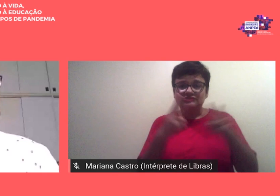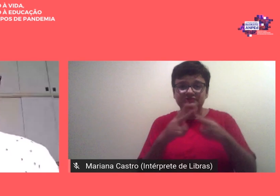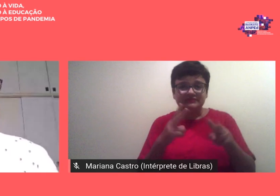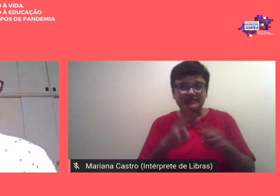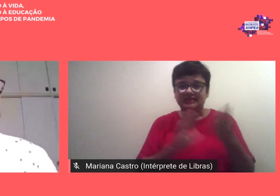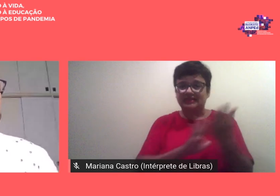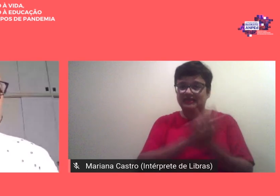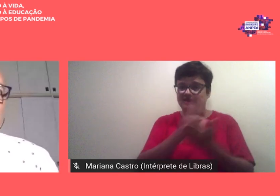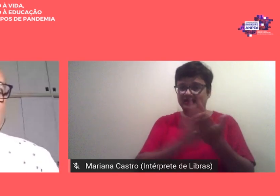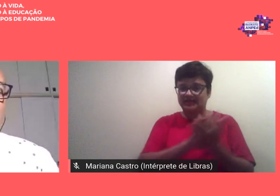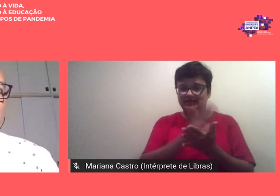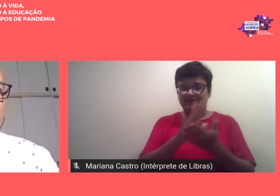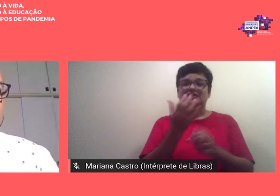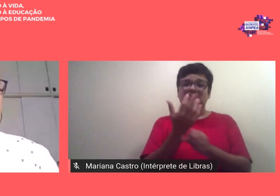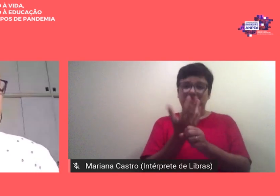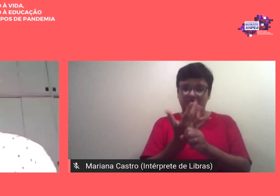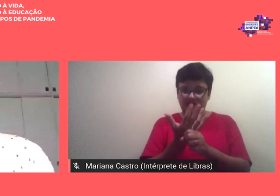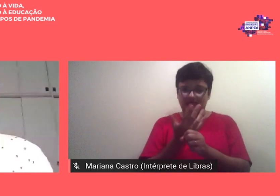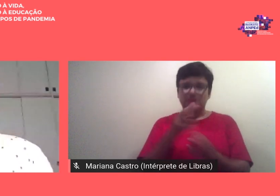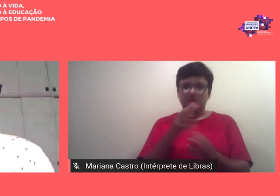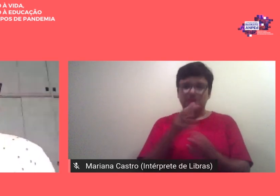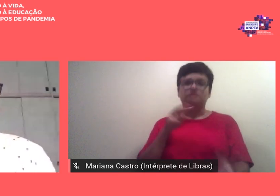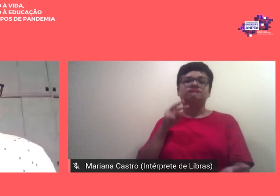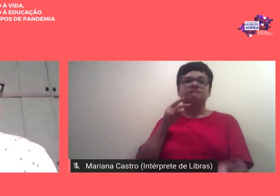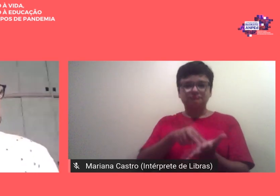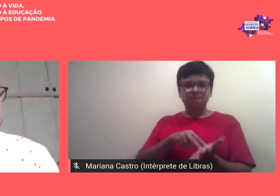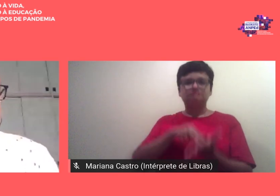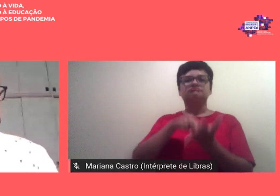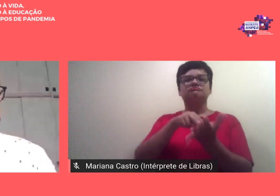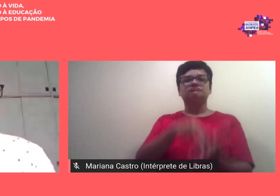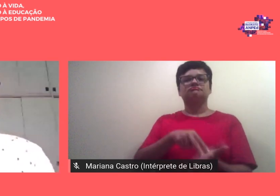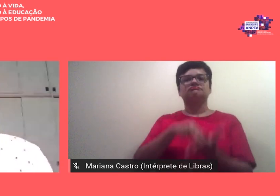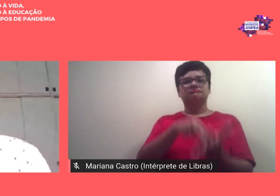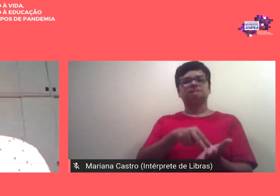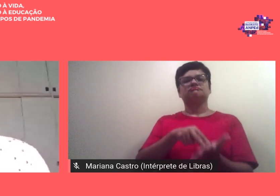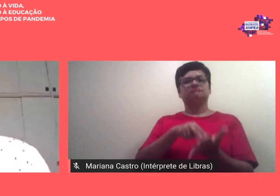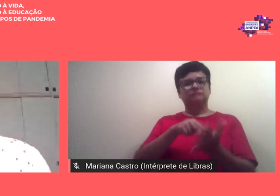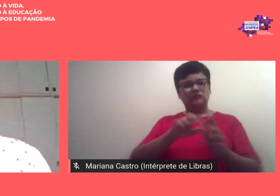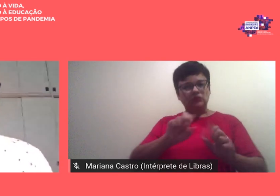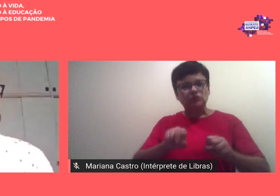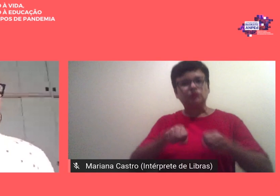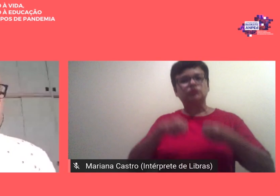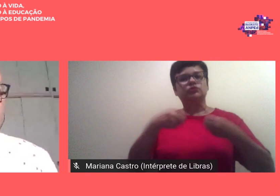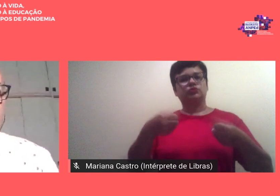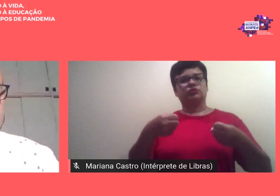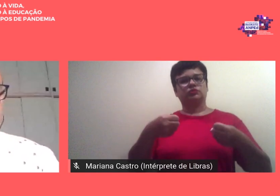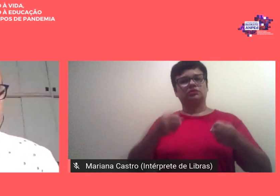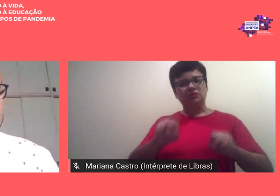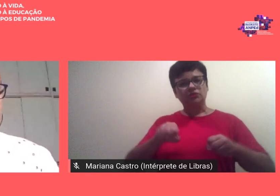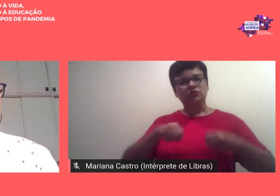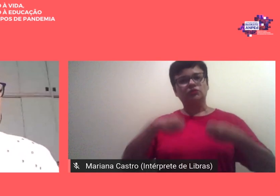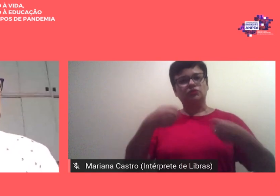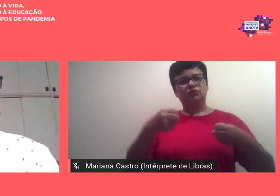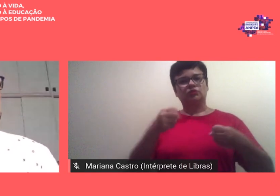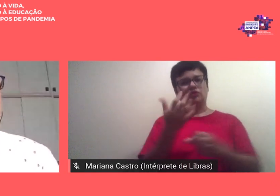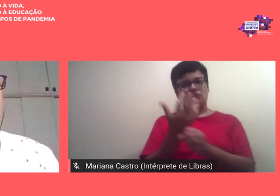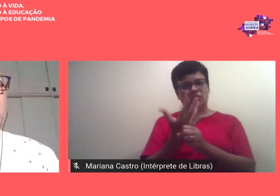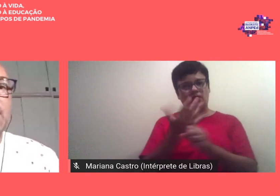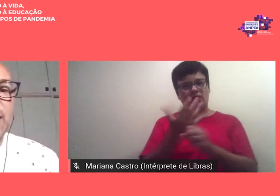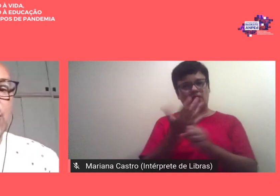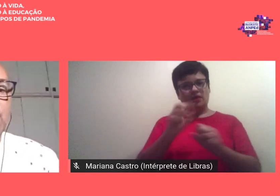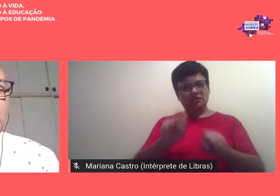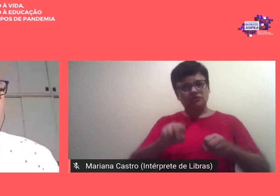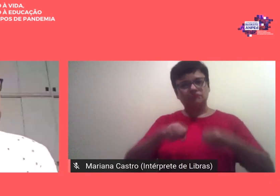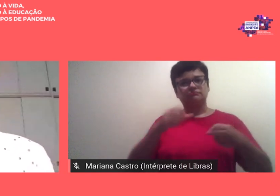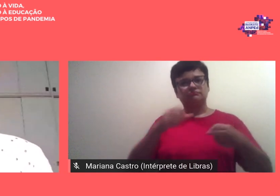a UERJ resiste a Amped resiste a universidade pública resiste a ciência